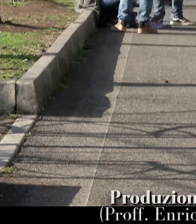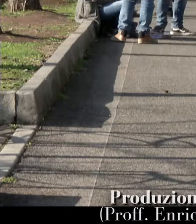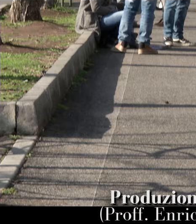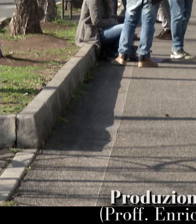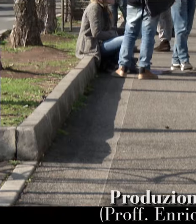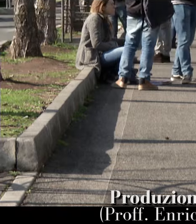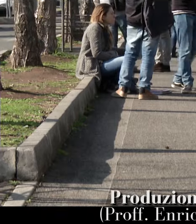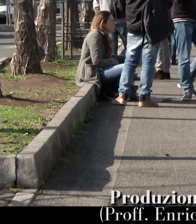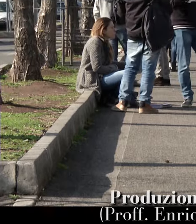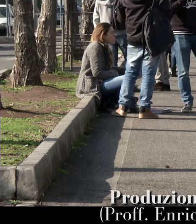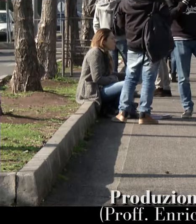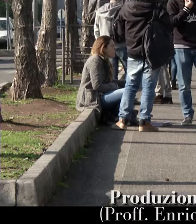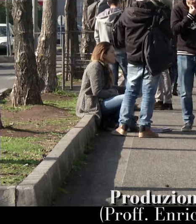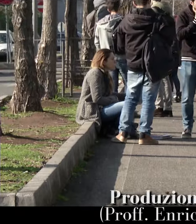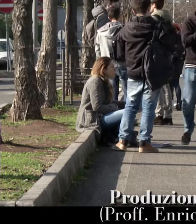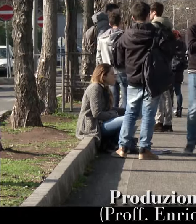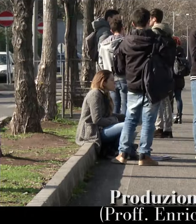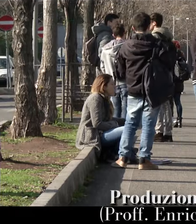Un'altra domanda